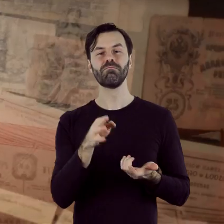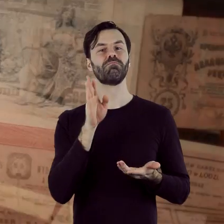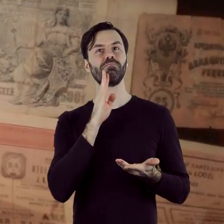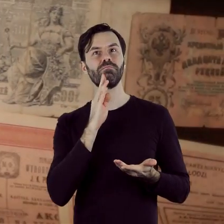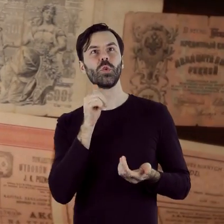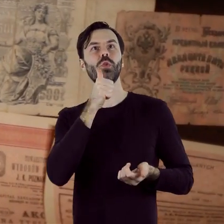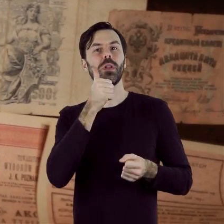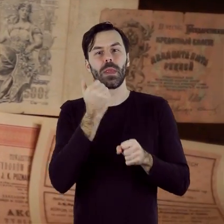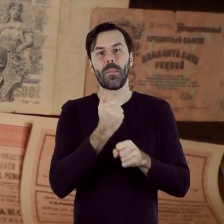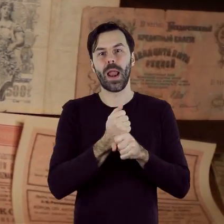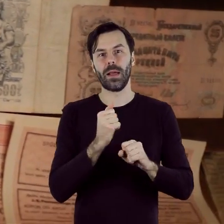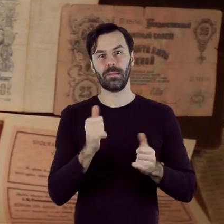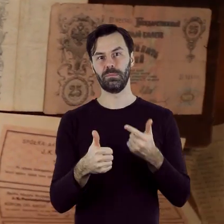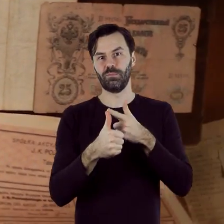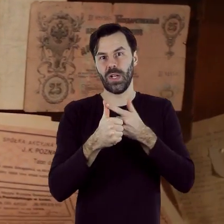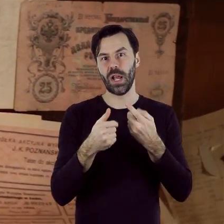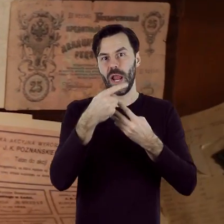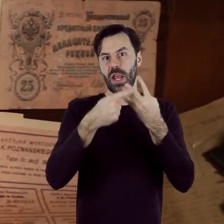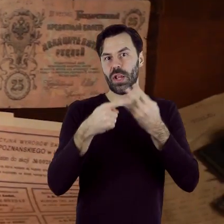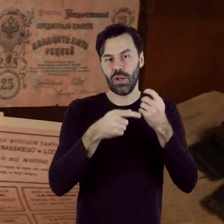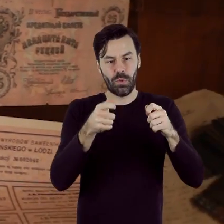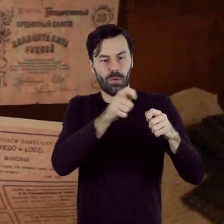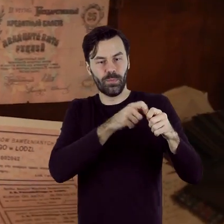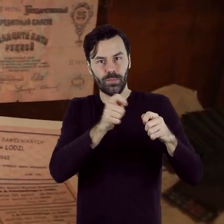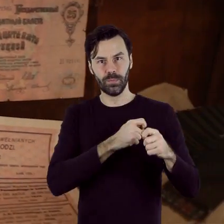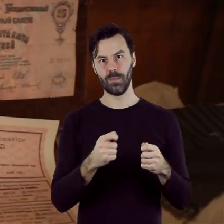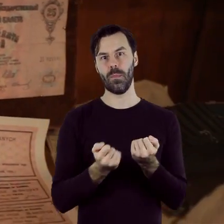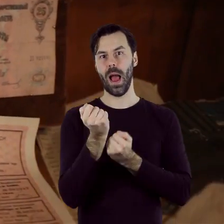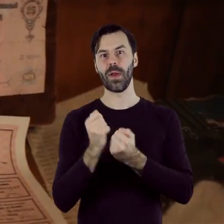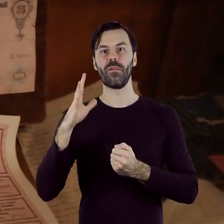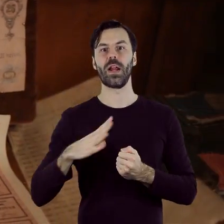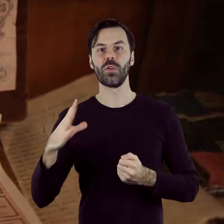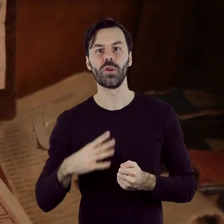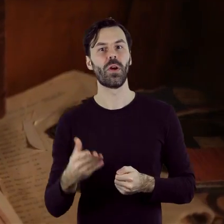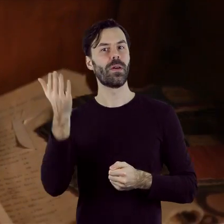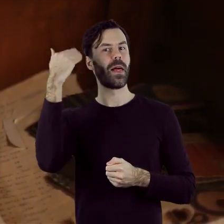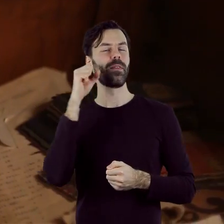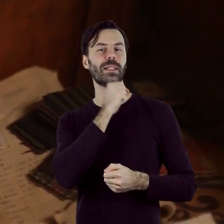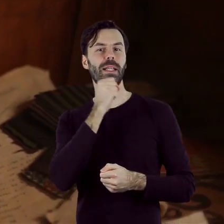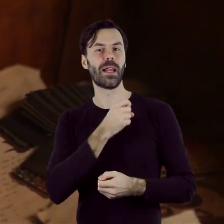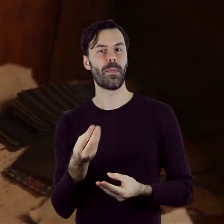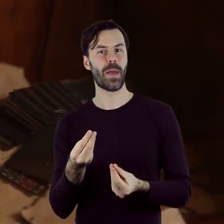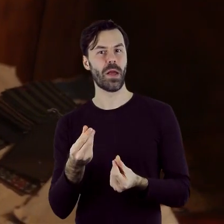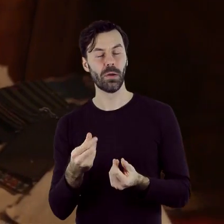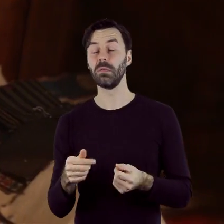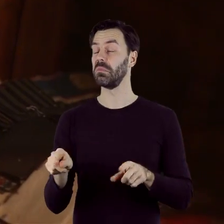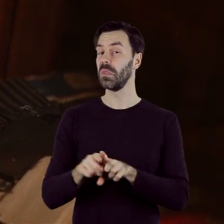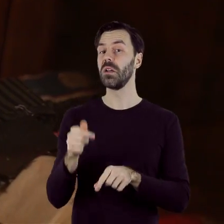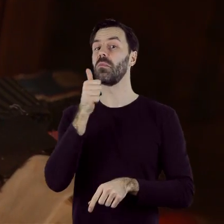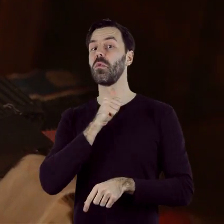pracą fabrykanta. Liczydło, papiery wartościowe, dawne banknoty czy próbniki materiałów produkowanych